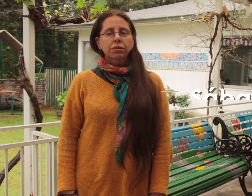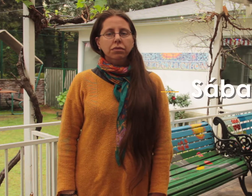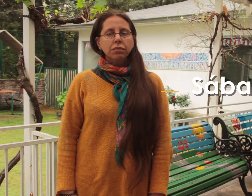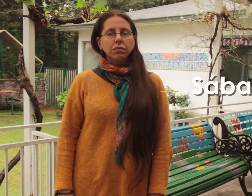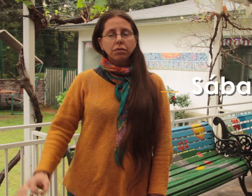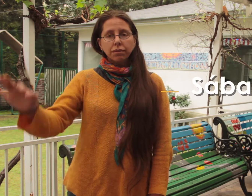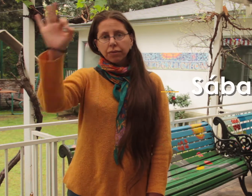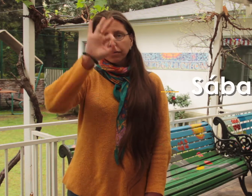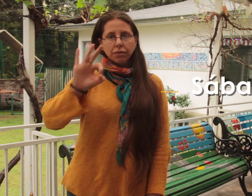Sábado